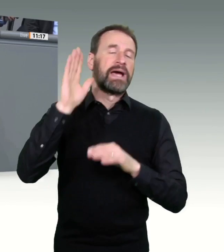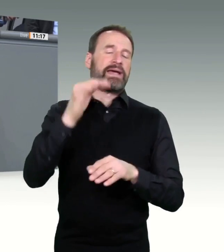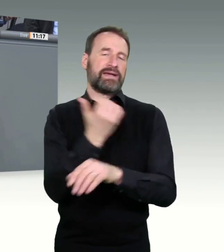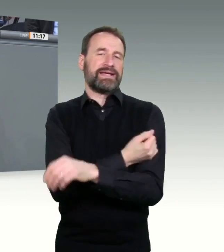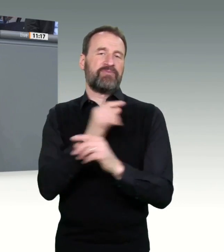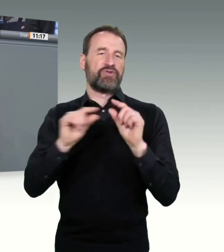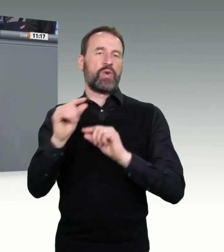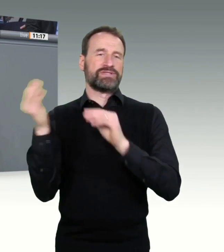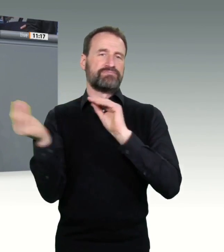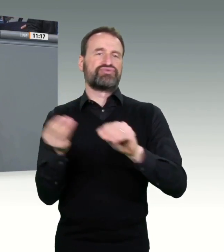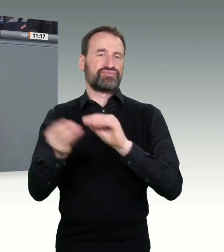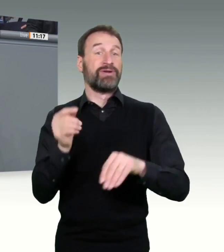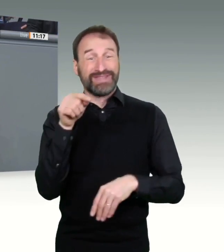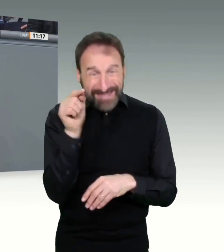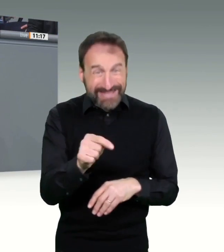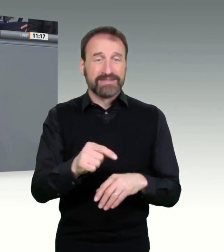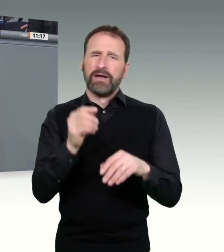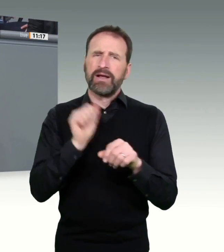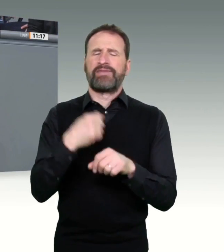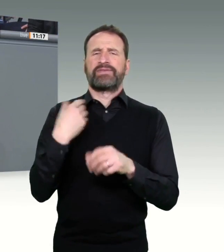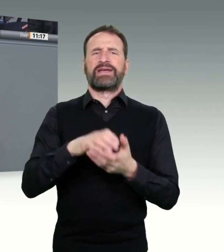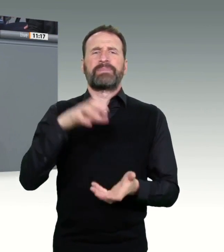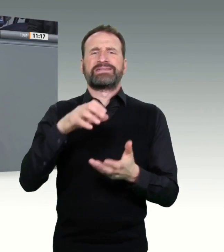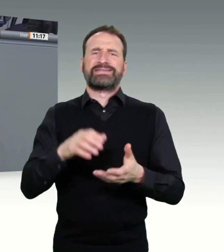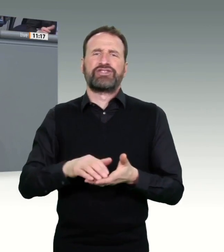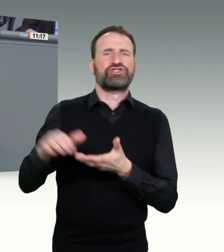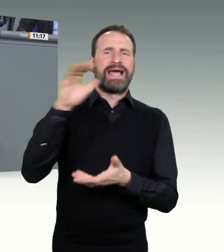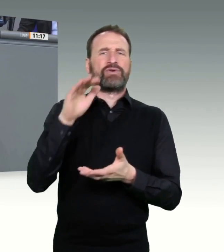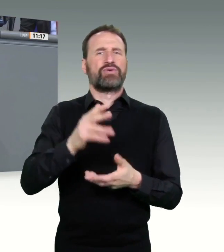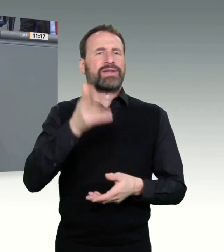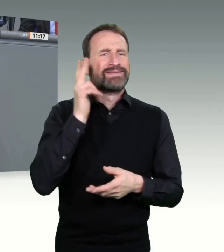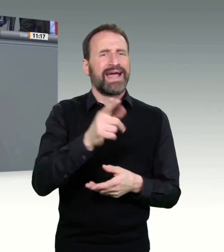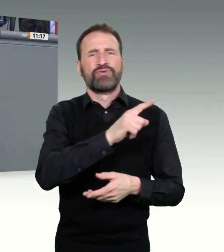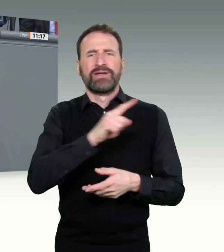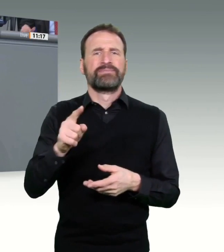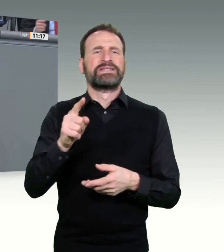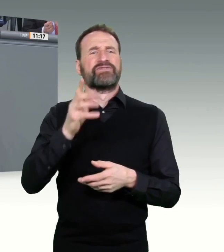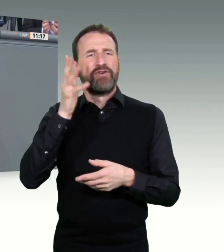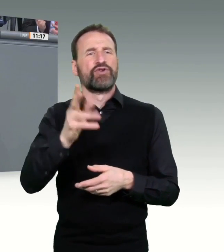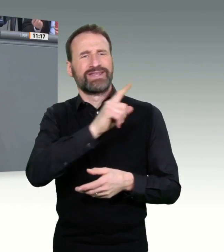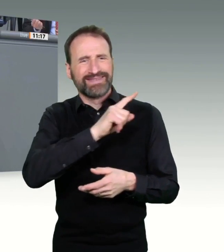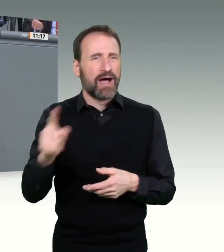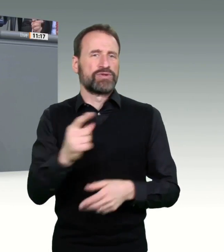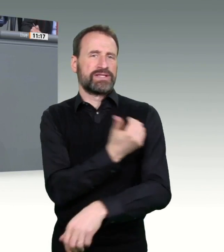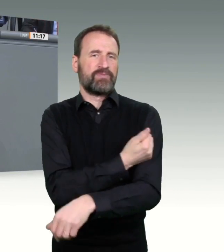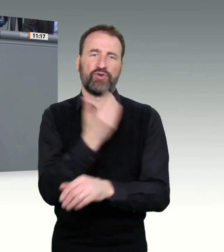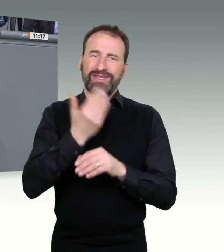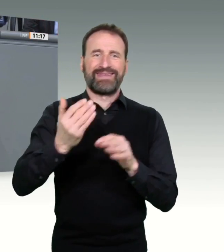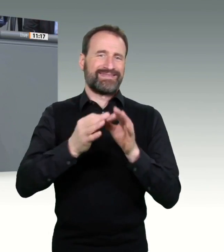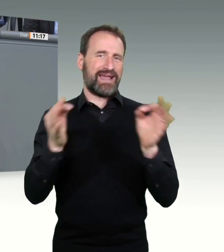gegen die Grippe geimpft werden. Ich, meine Damen und Herren, bin fest davon überzeugt, dass die Einbeziehung der Haus und Fachärzte den